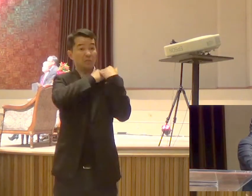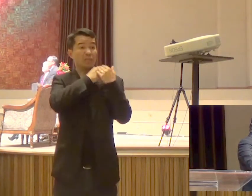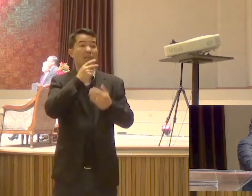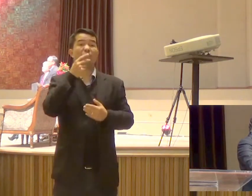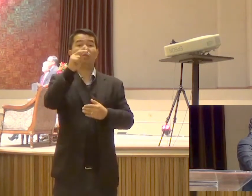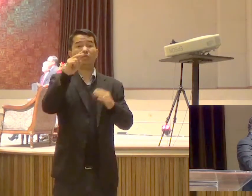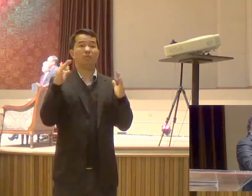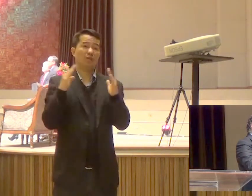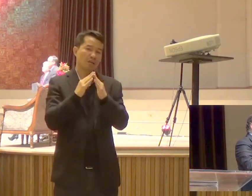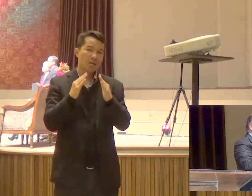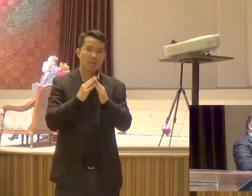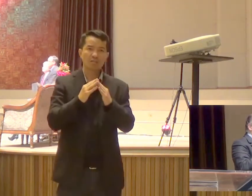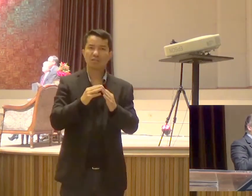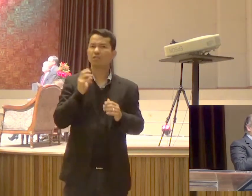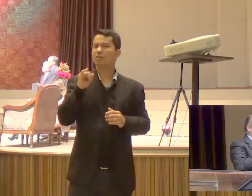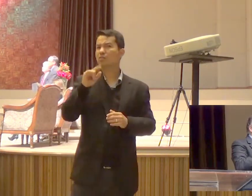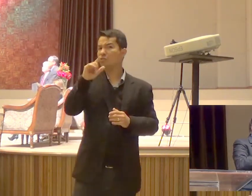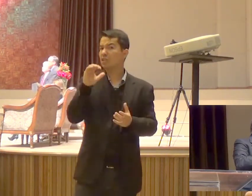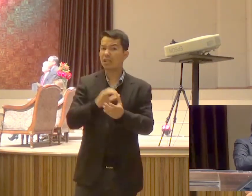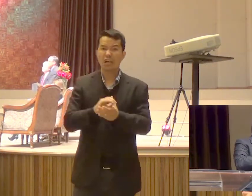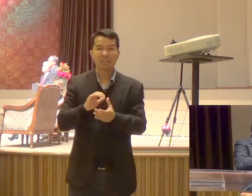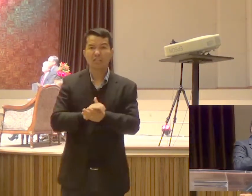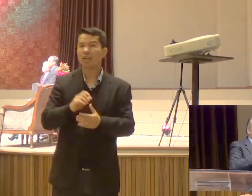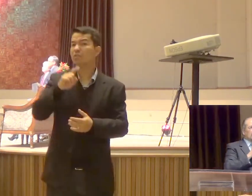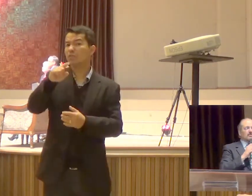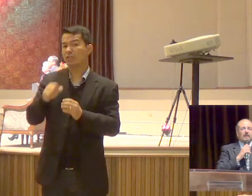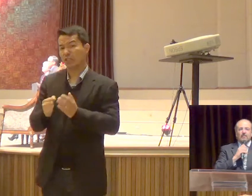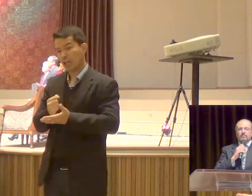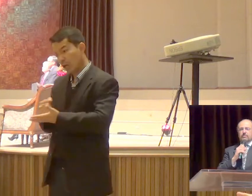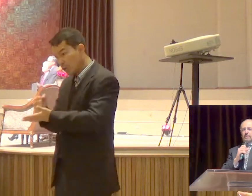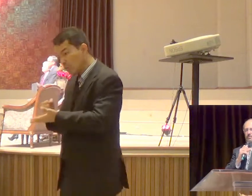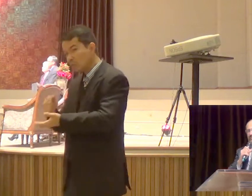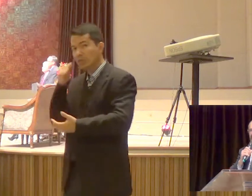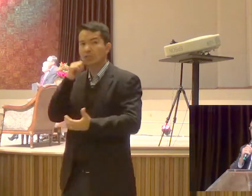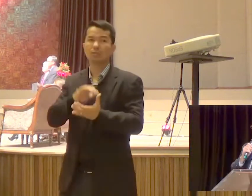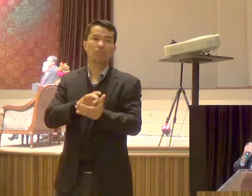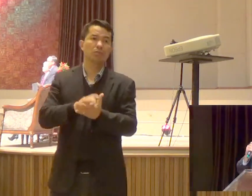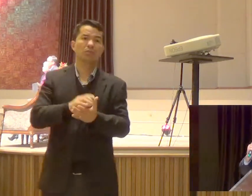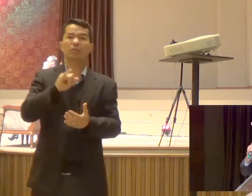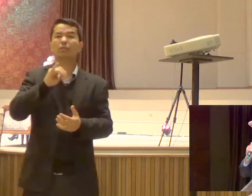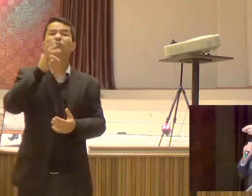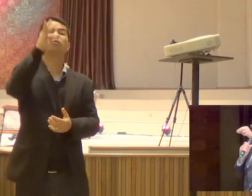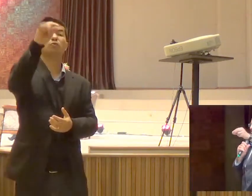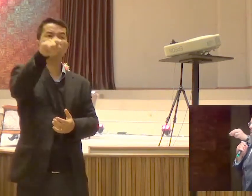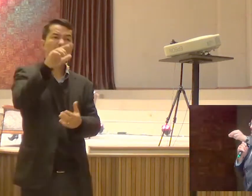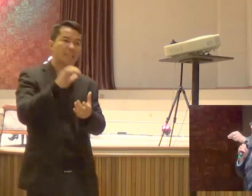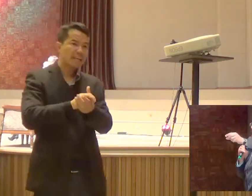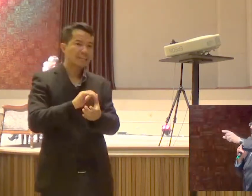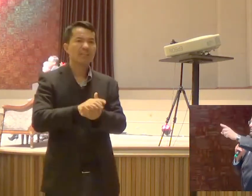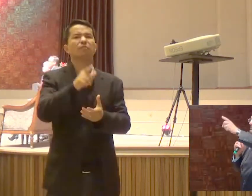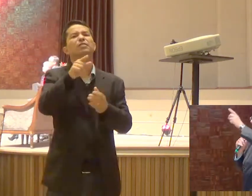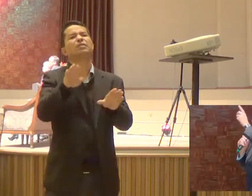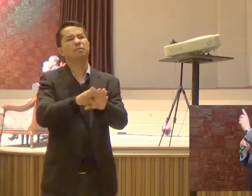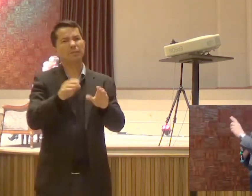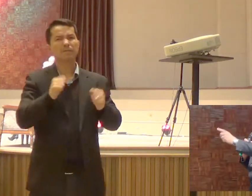Se você é casado Você é o cabeça Da sua esposa Se não é o casado E vai se casar Também Isso vai acontecer Com você Você é líder